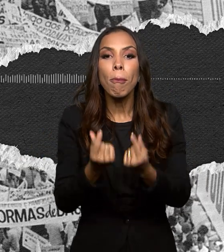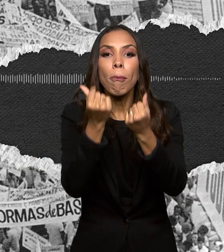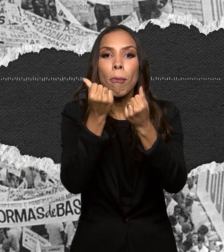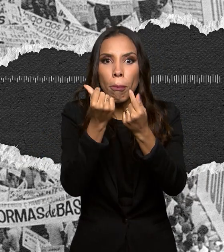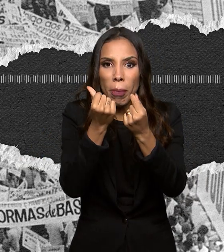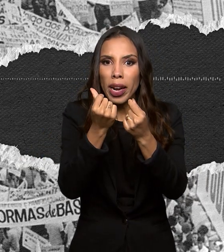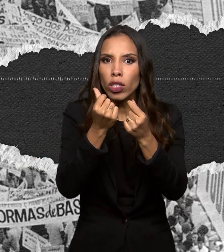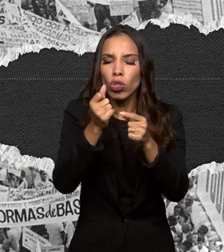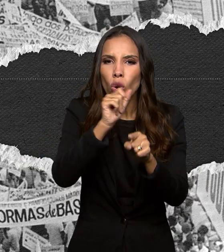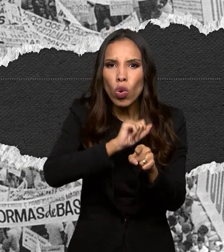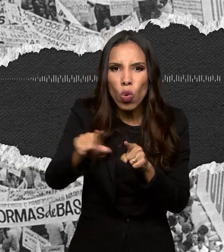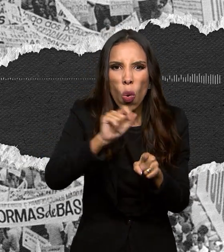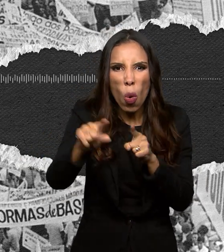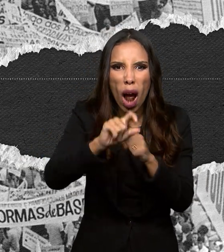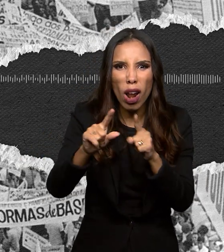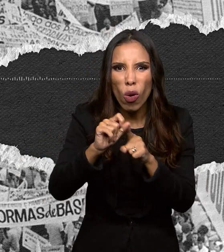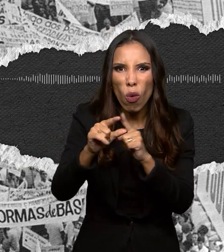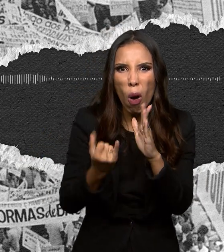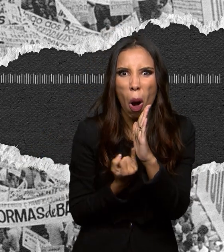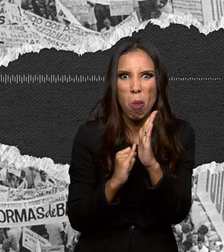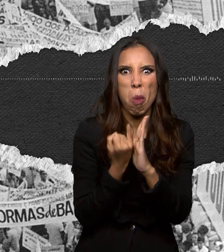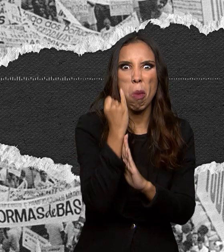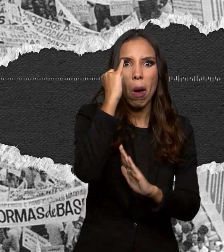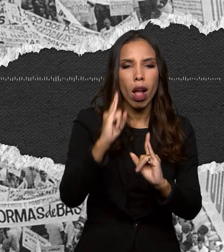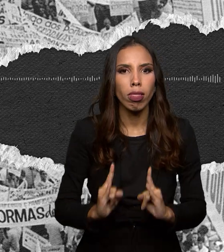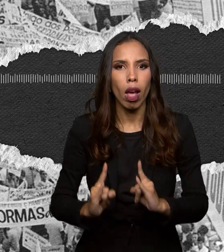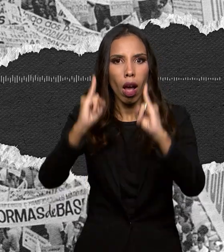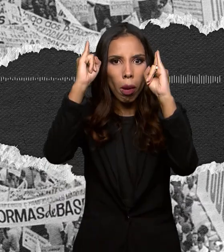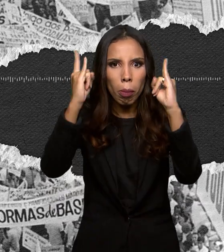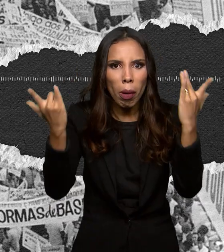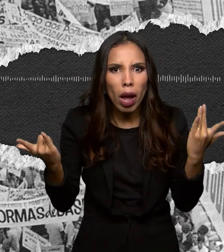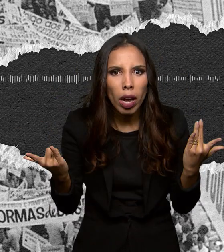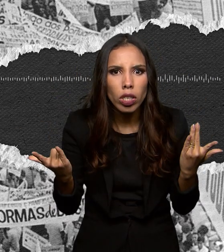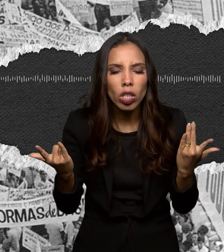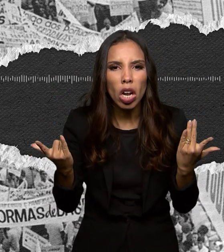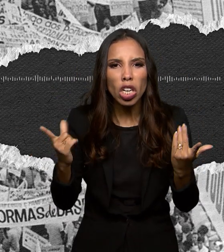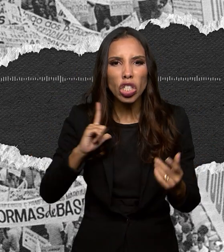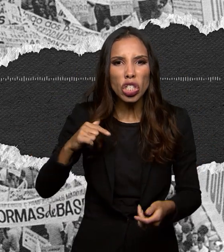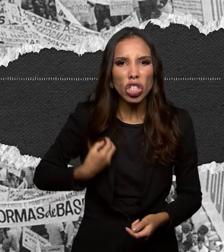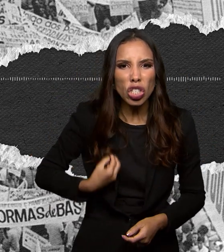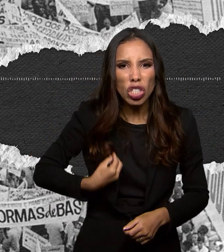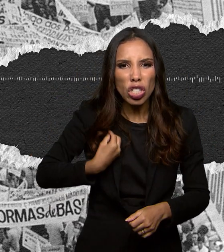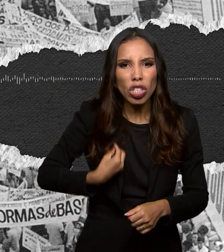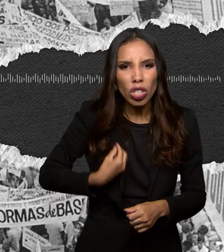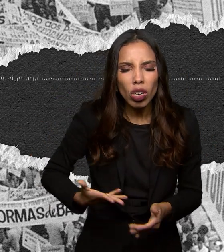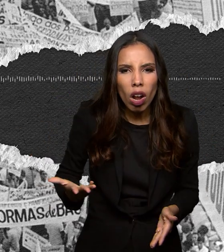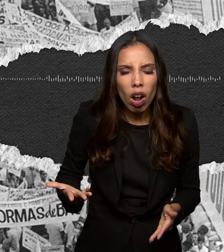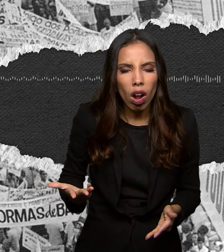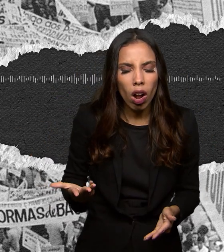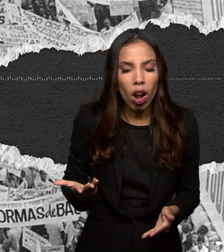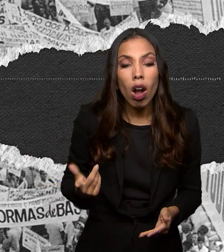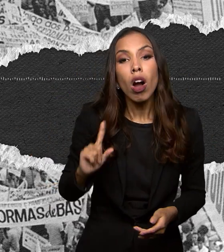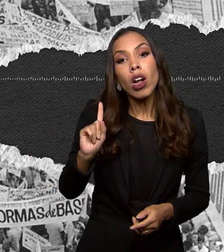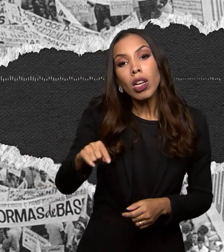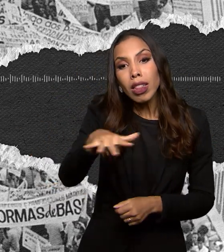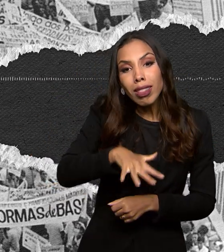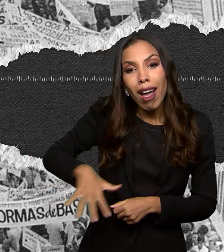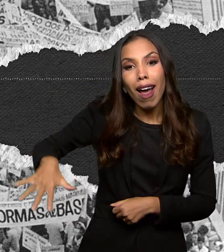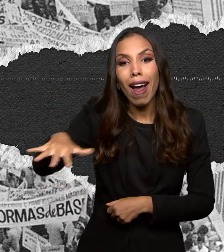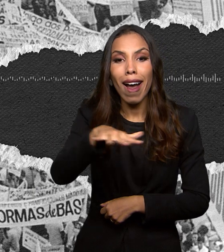abominável dos apartamentos que encontram esse barril. No campo econômico, Jango assinou, no